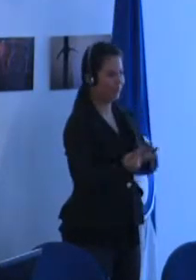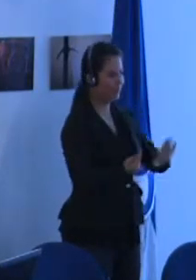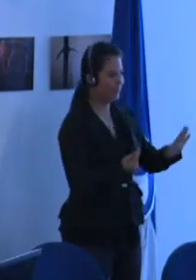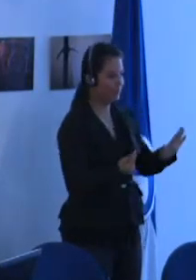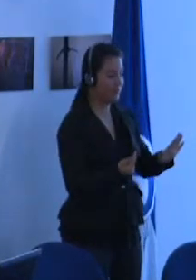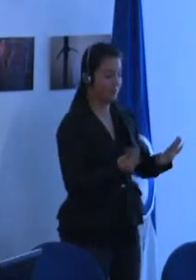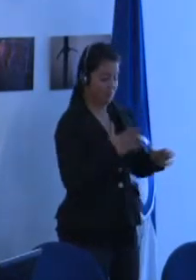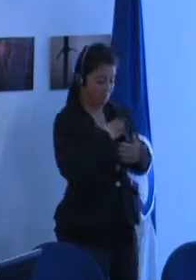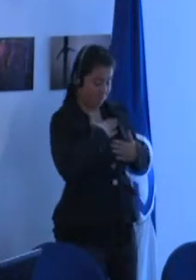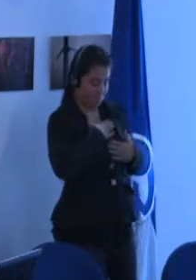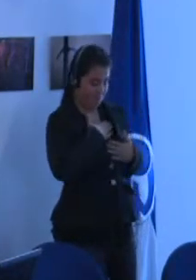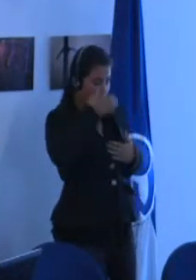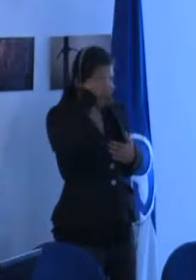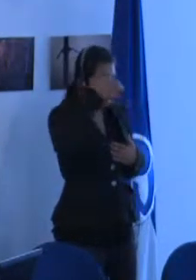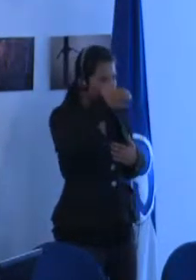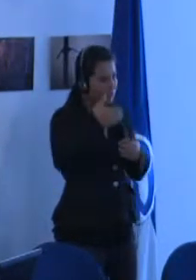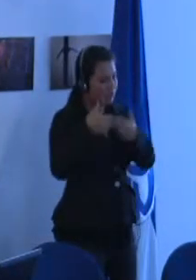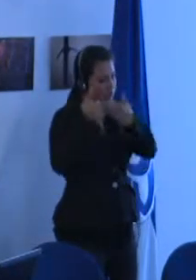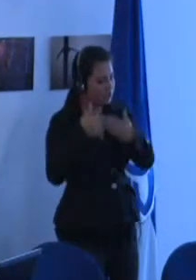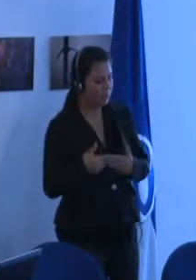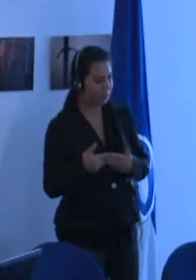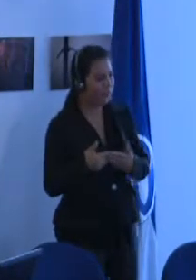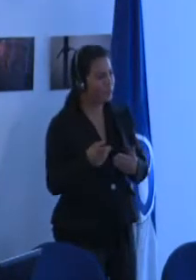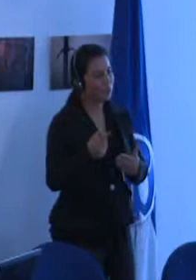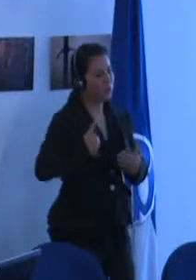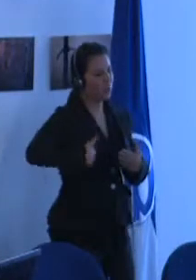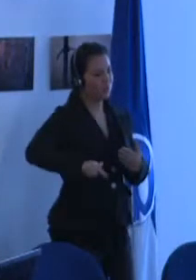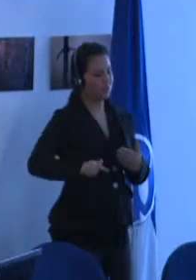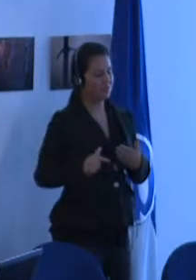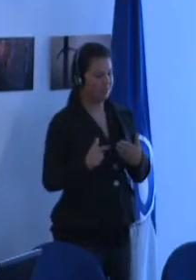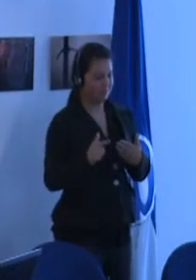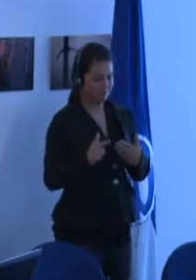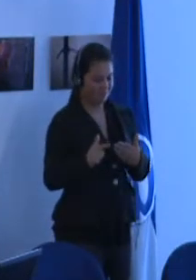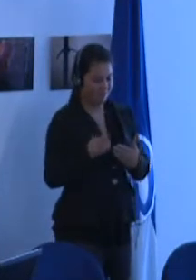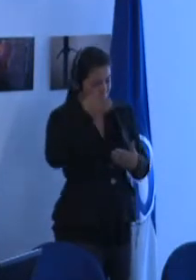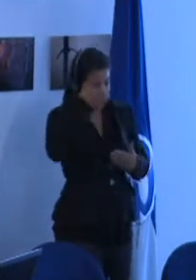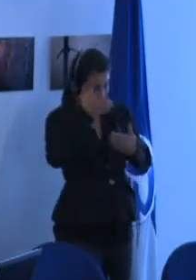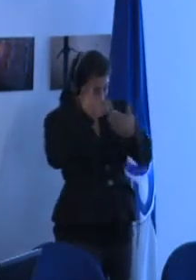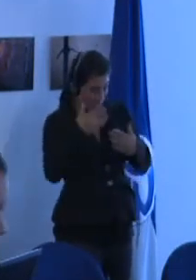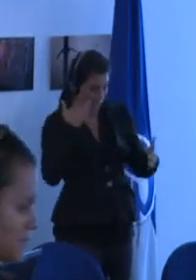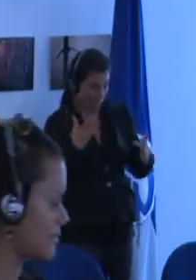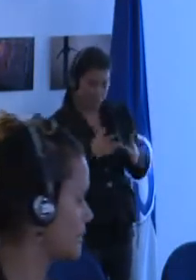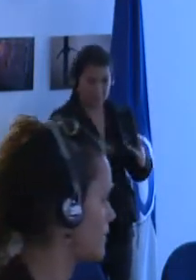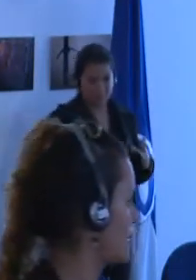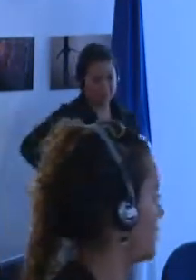para mi el concepto de discapacidad no es un concepto pertinente para la escuela